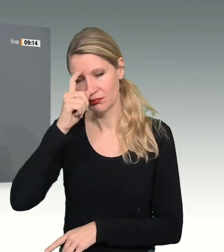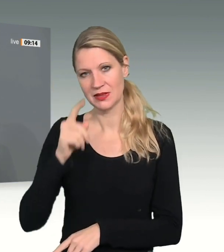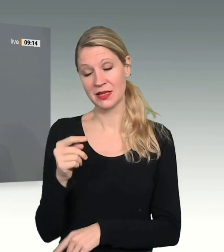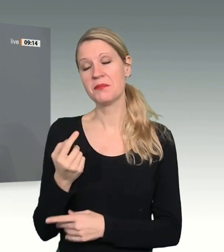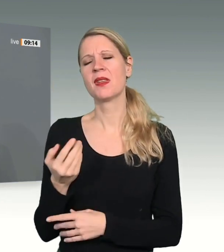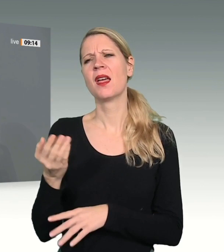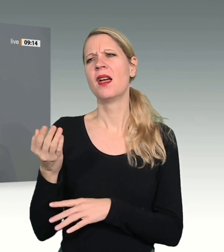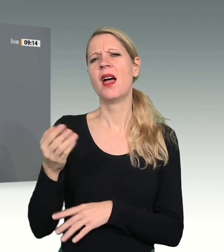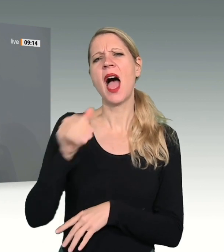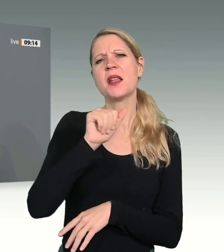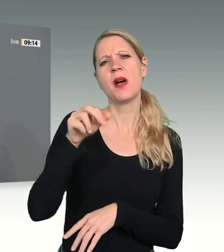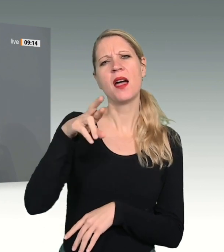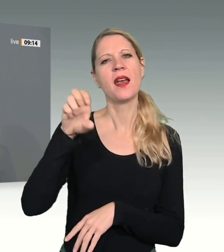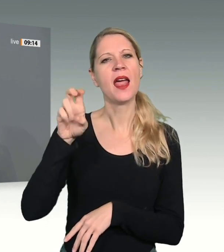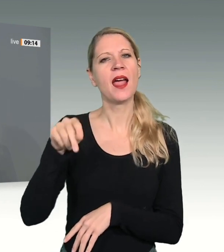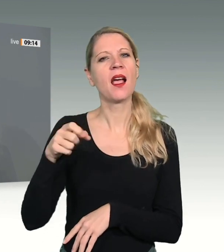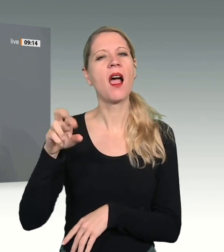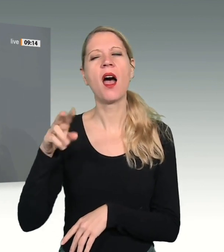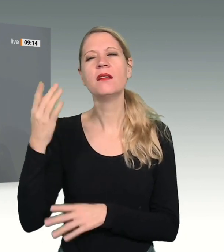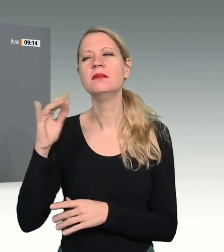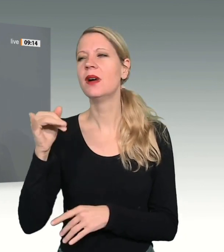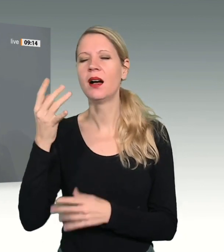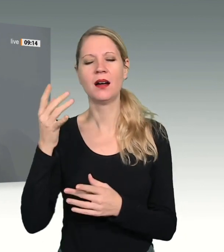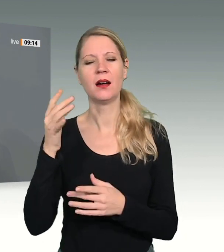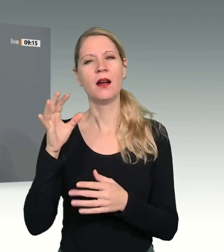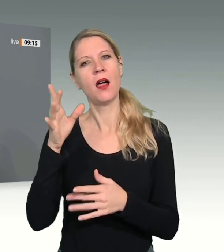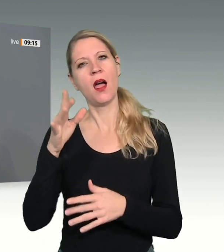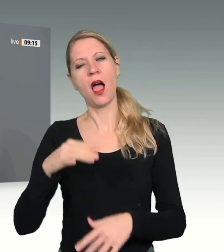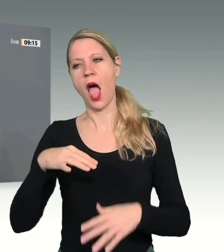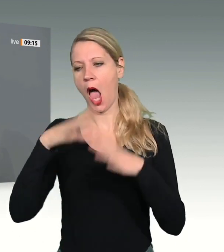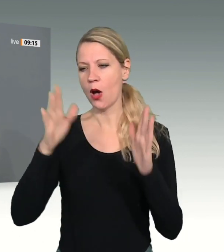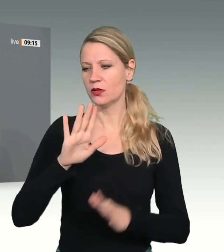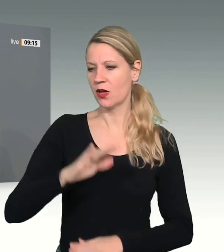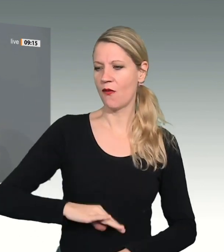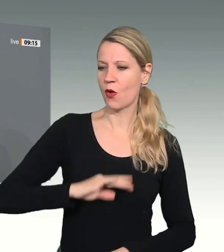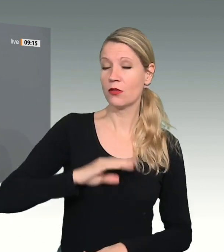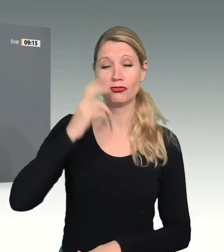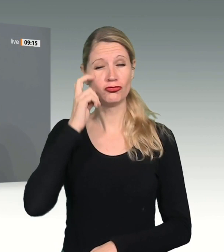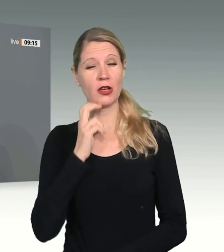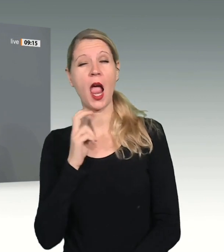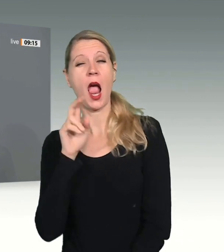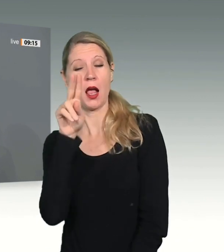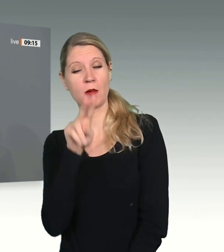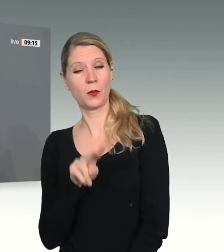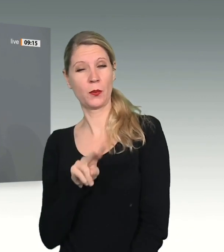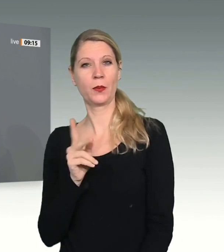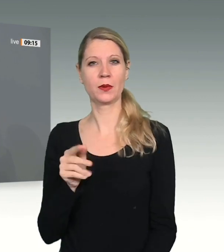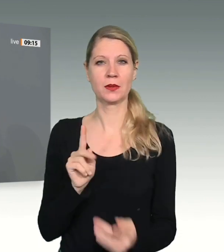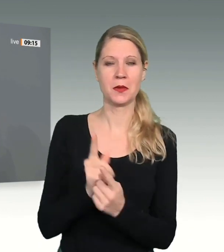auf die Würde des Hauses, so wie man sie damals verstand, als einmal ein